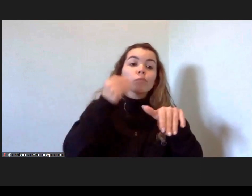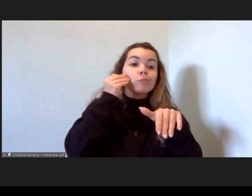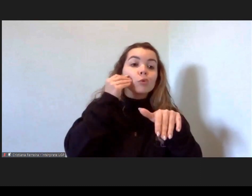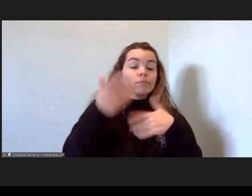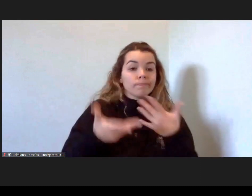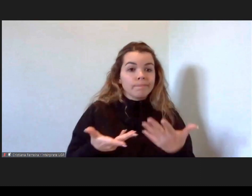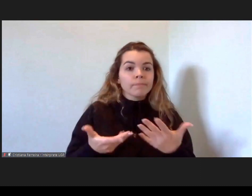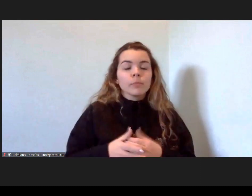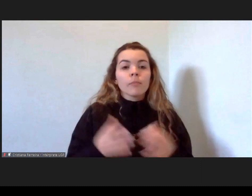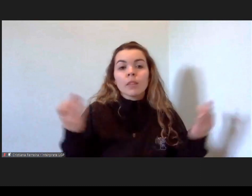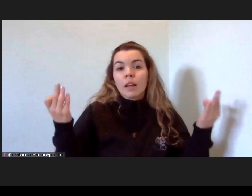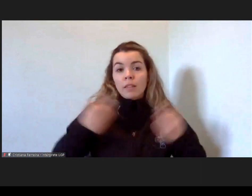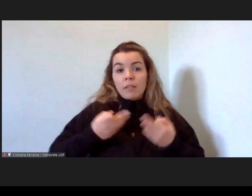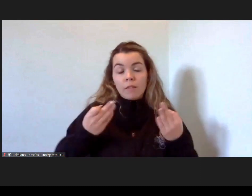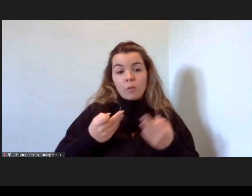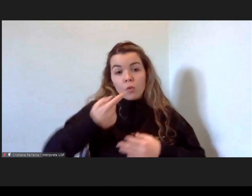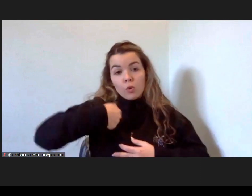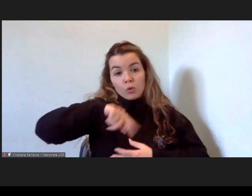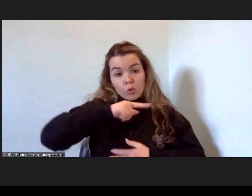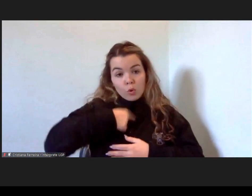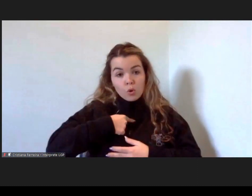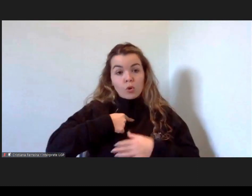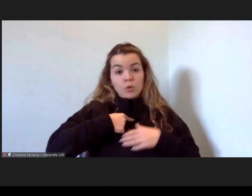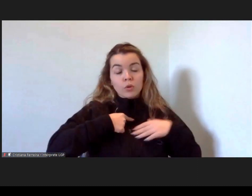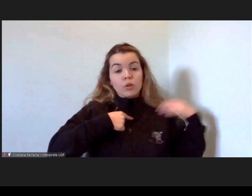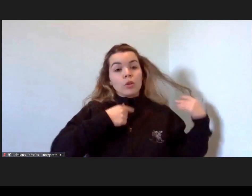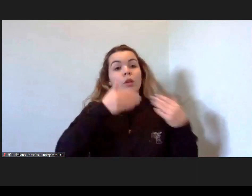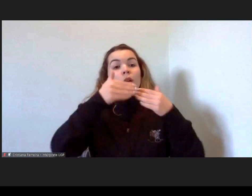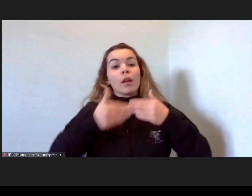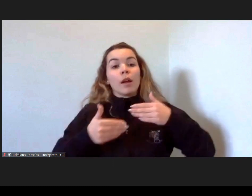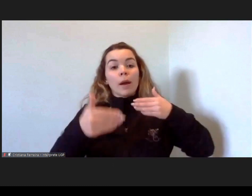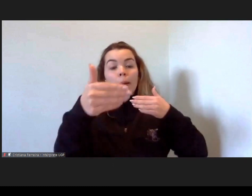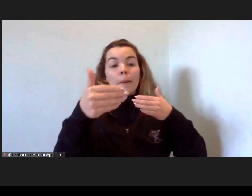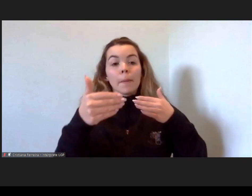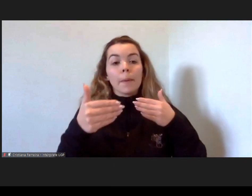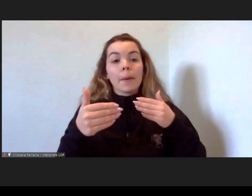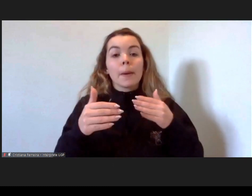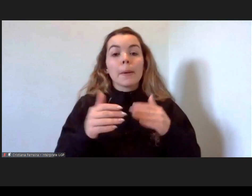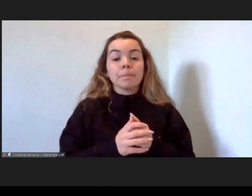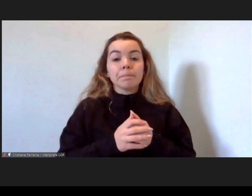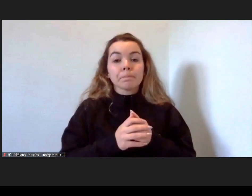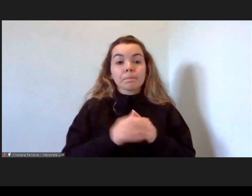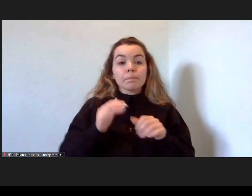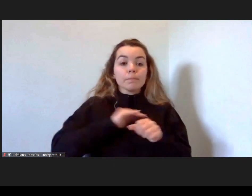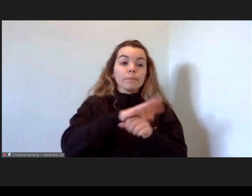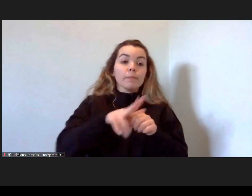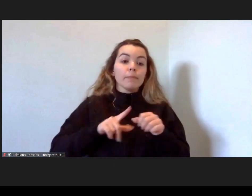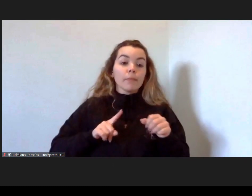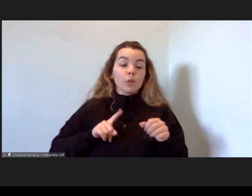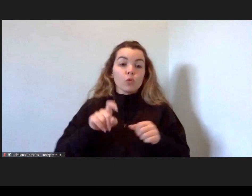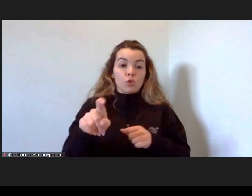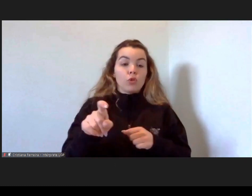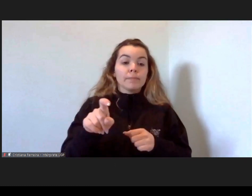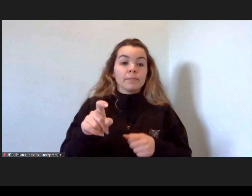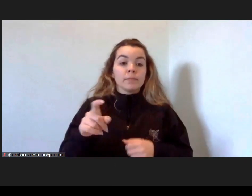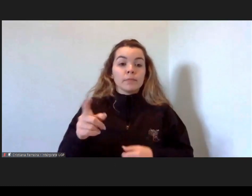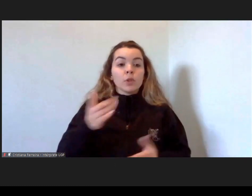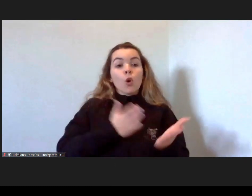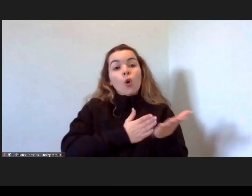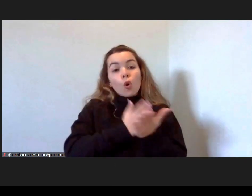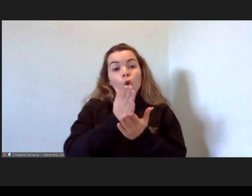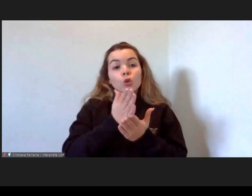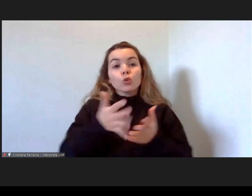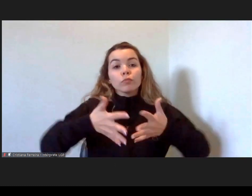De facto, nós, a partir da pandemia, a ACI continua com esta